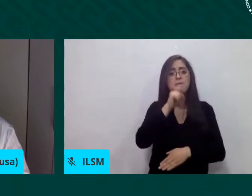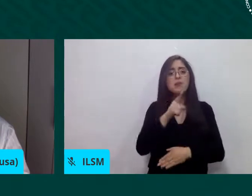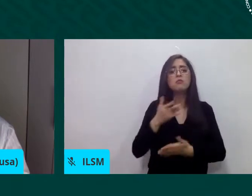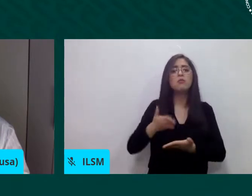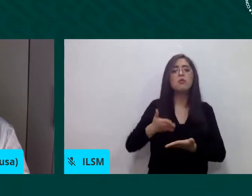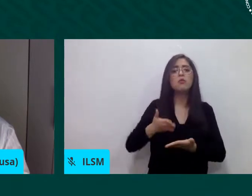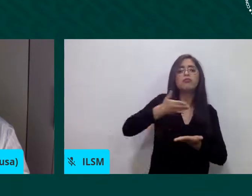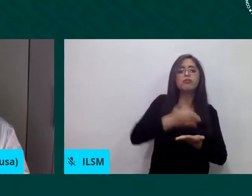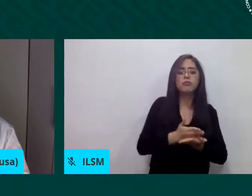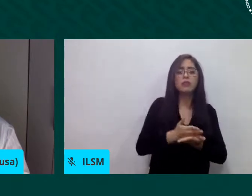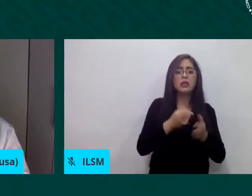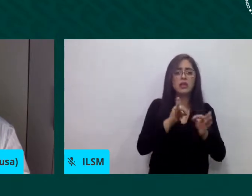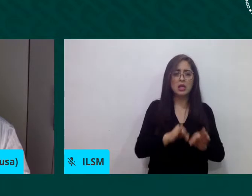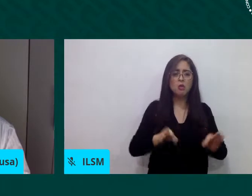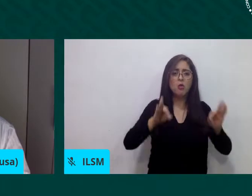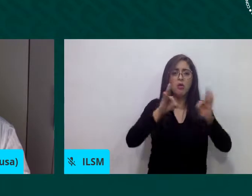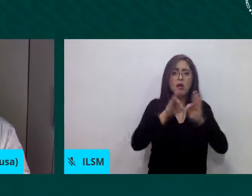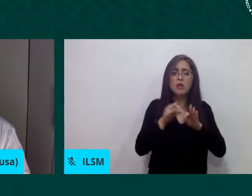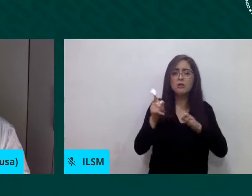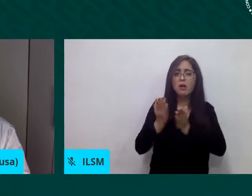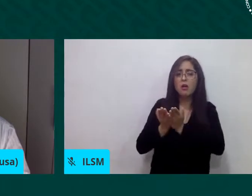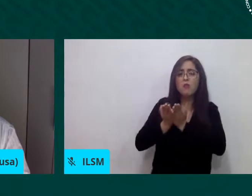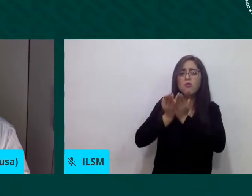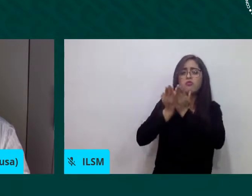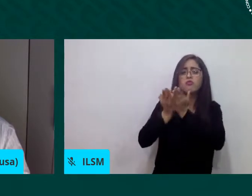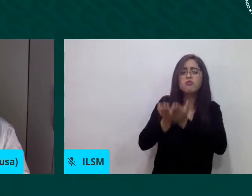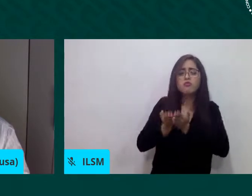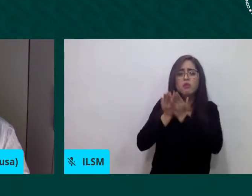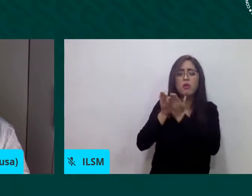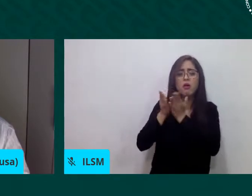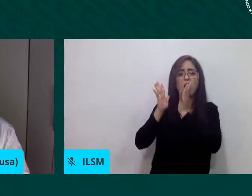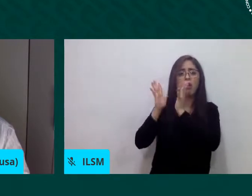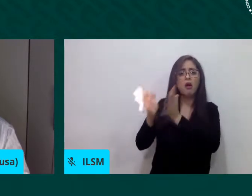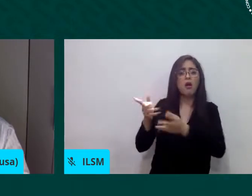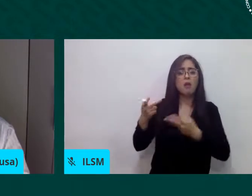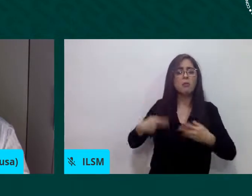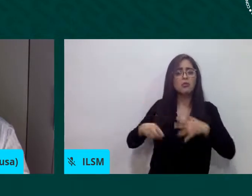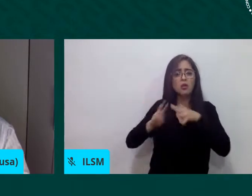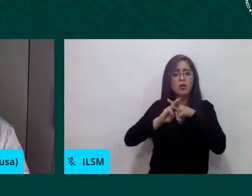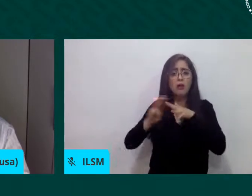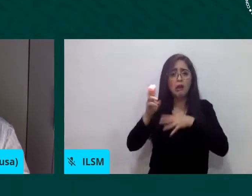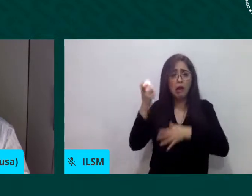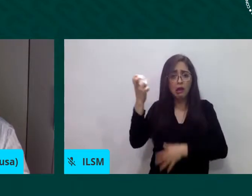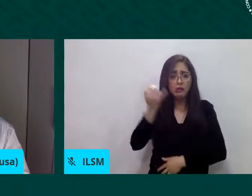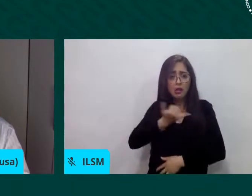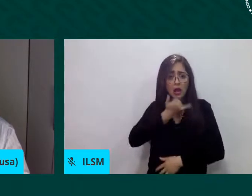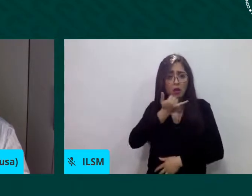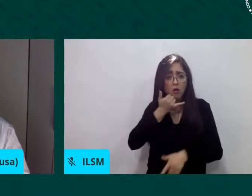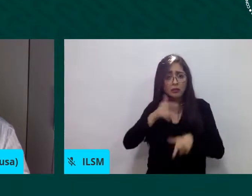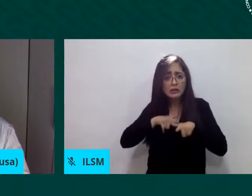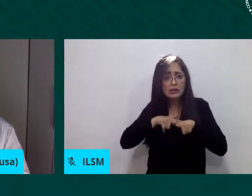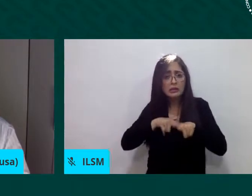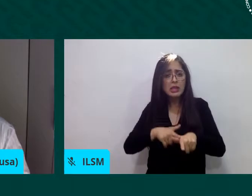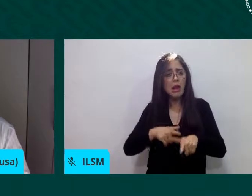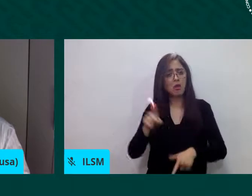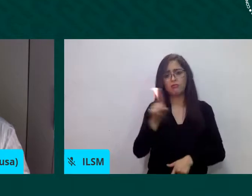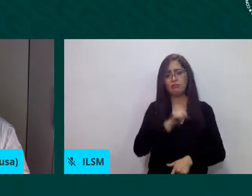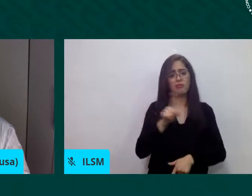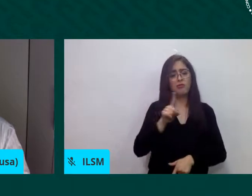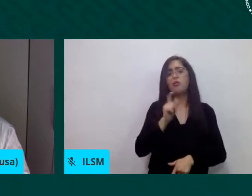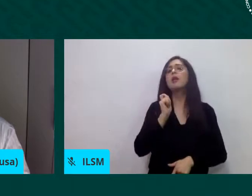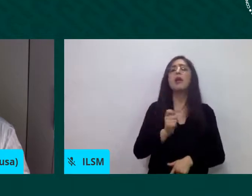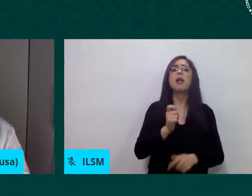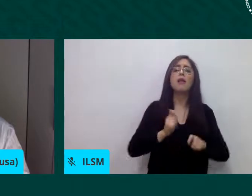pasado y garantizar que todas las personas tengan el derecho a perseguir una